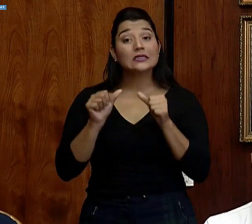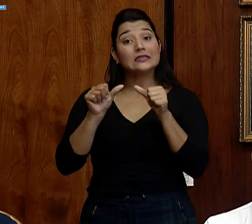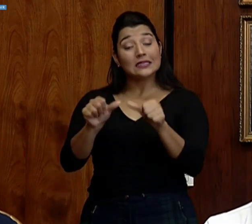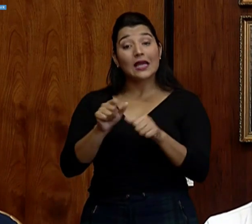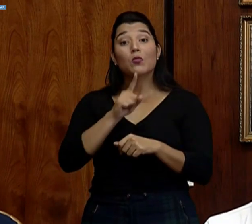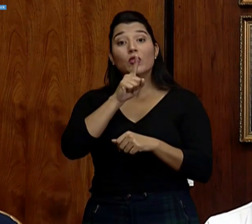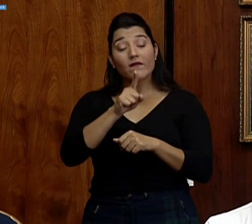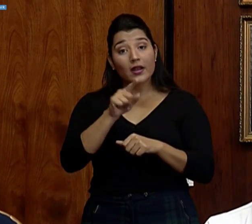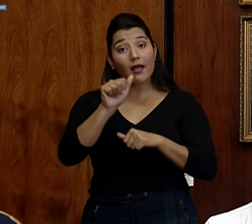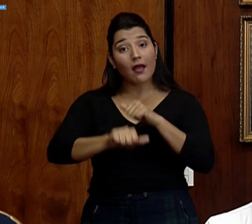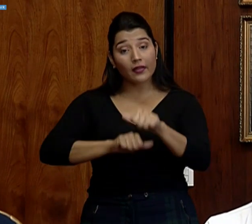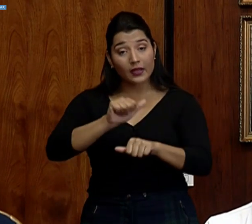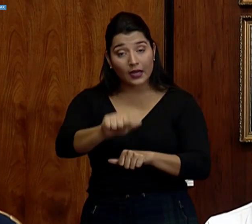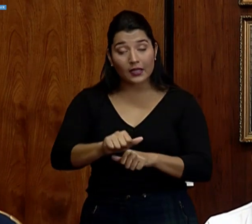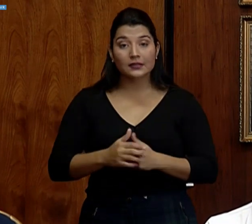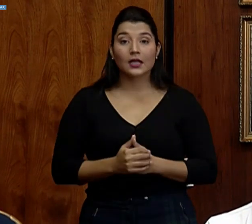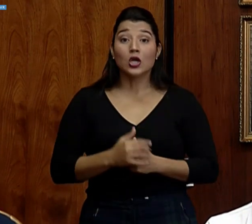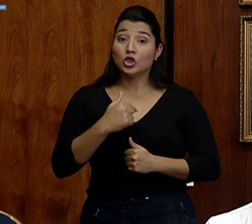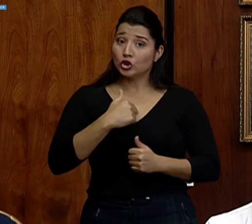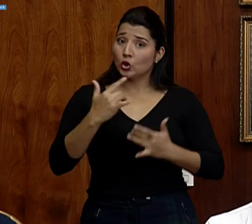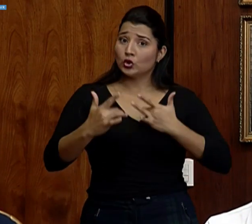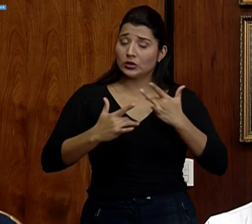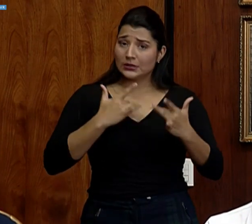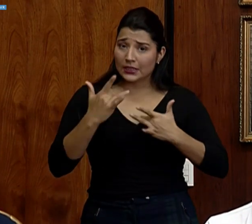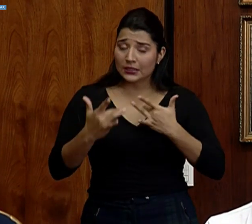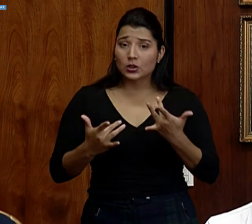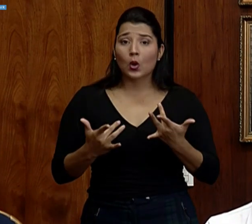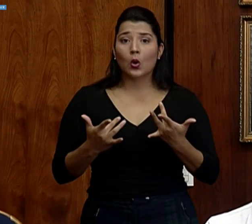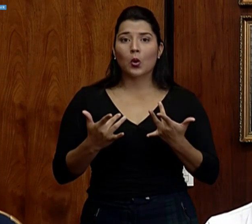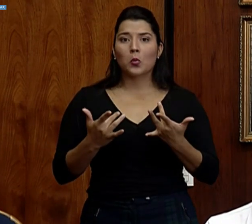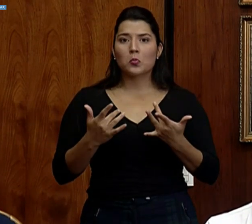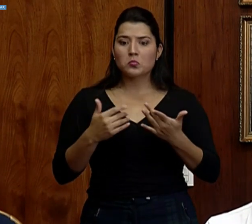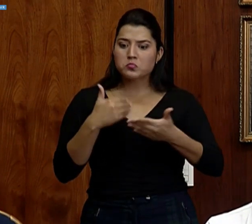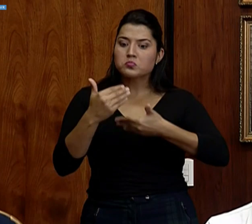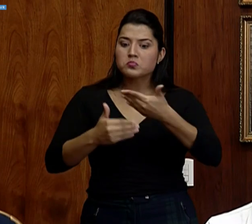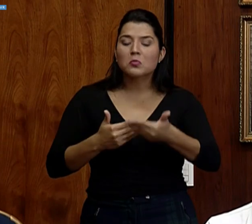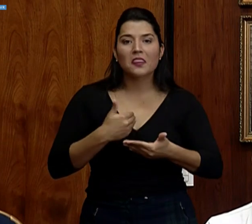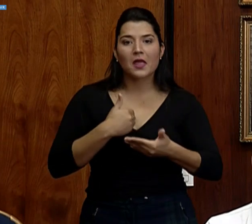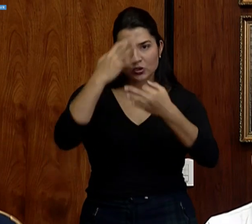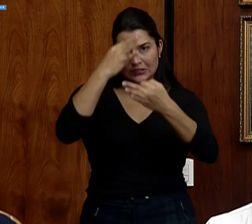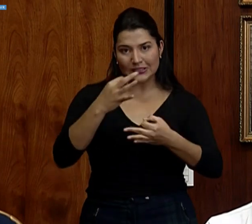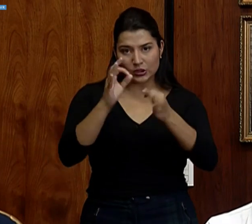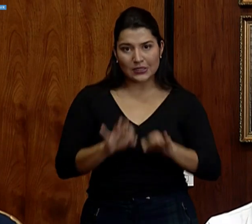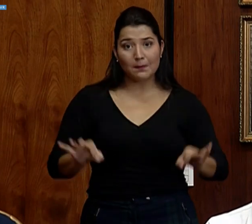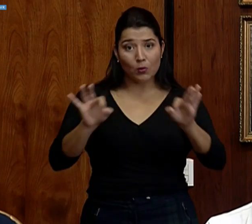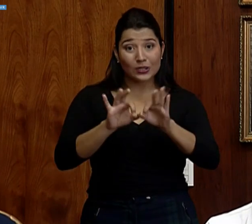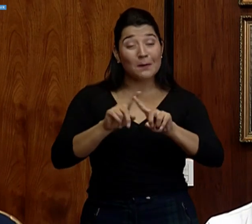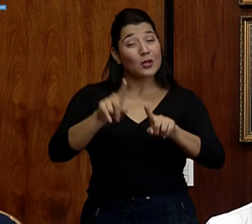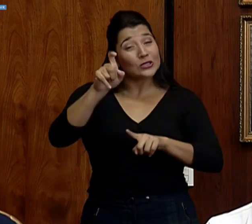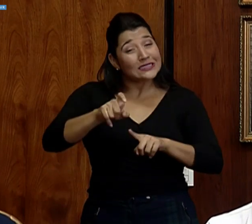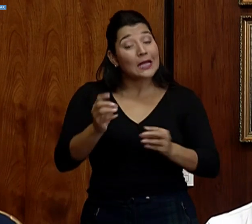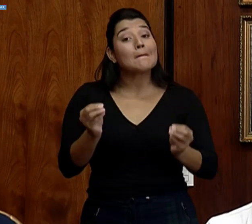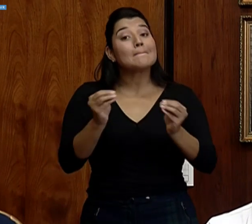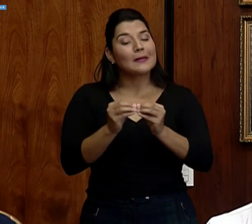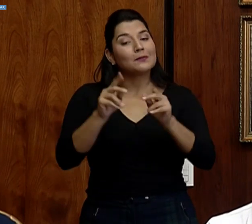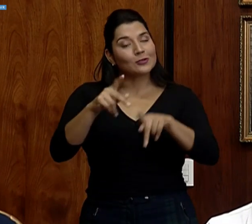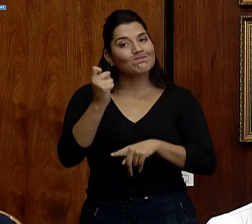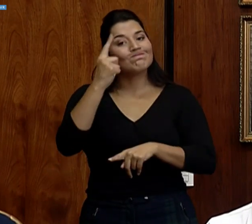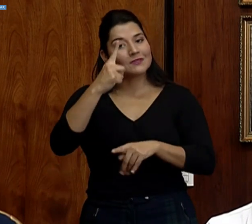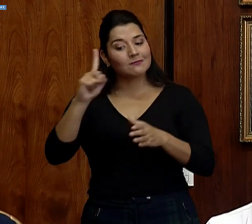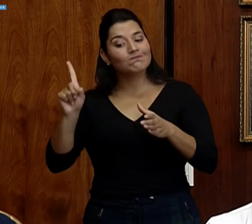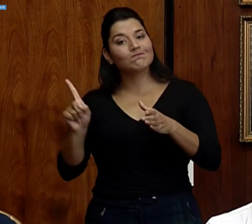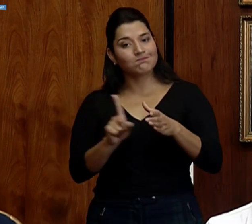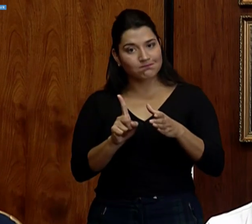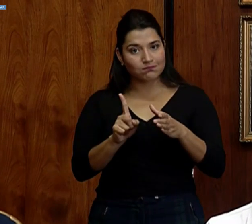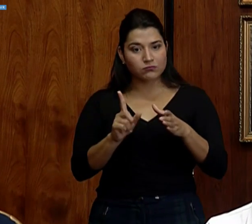de verdad adelante, yo siento que vamos tomando medidas importantes, pero ocupo que más personas se sumen también en ese esfuerzo país